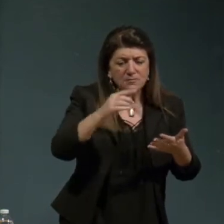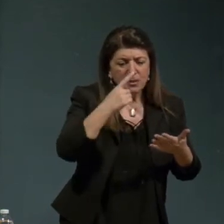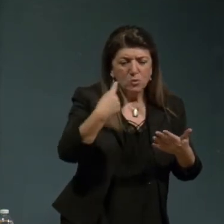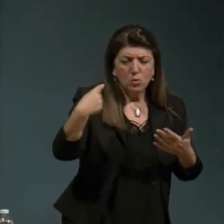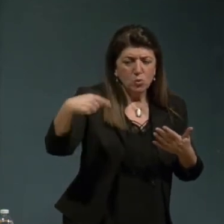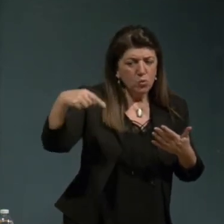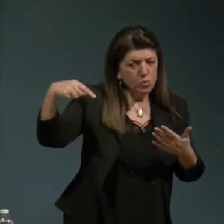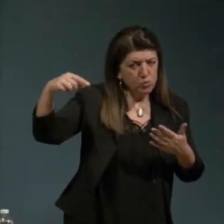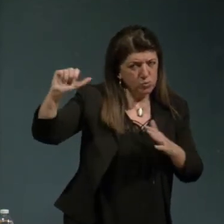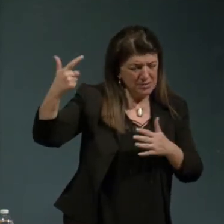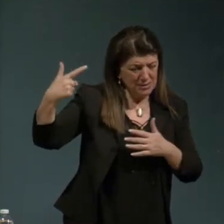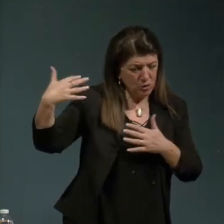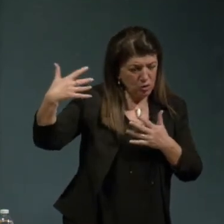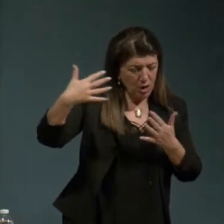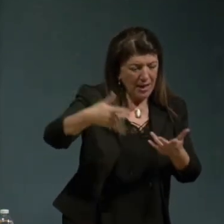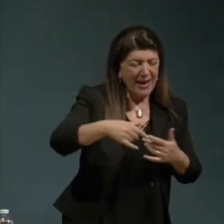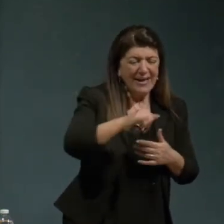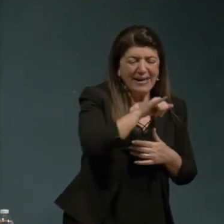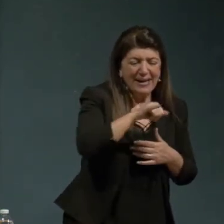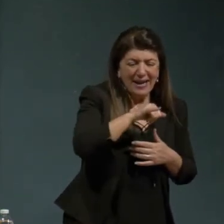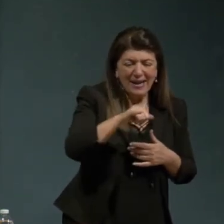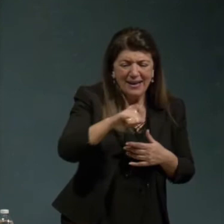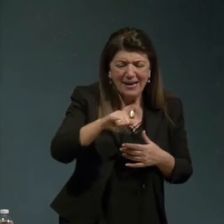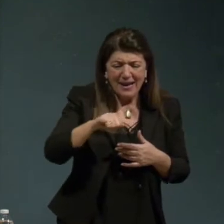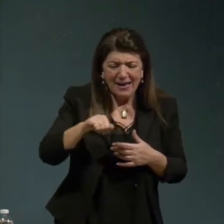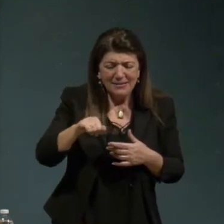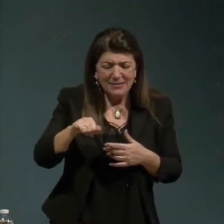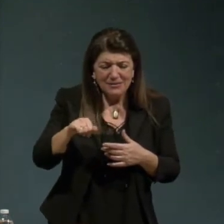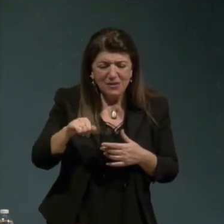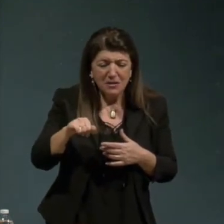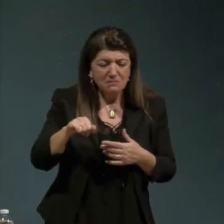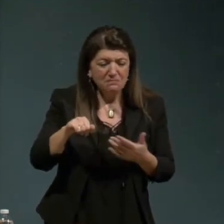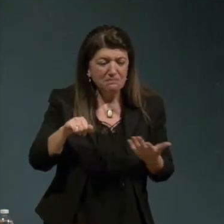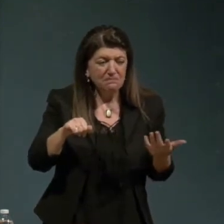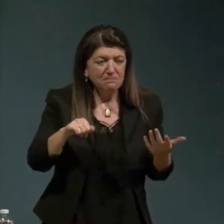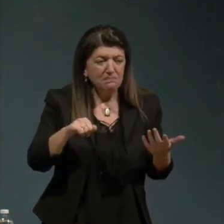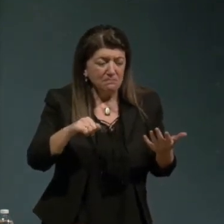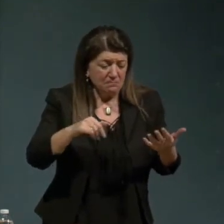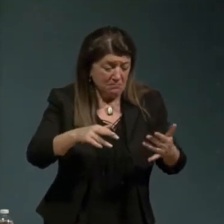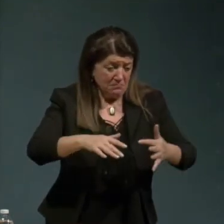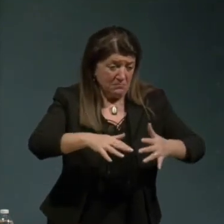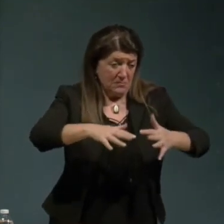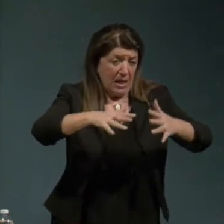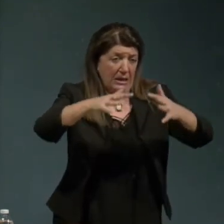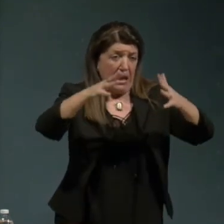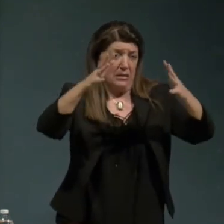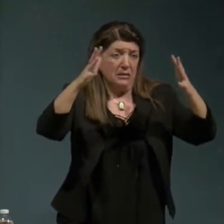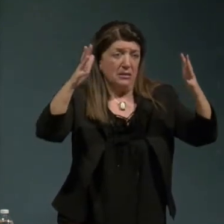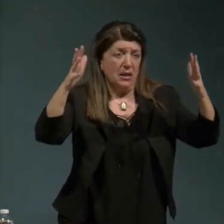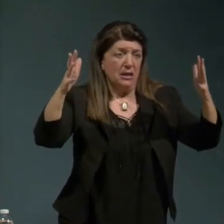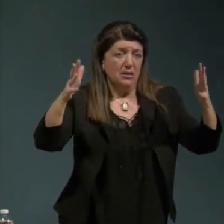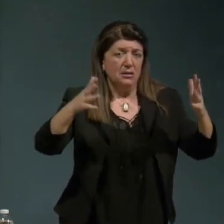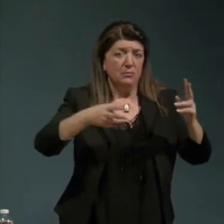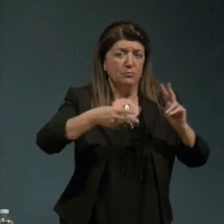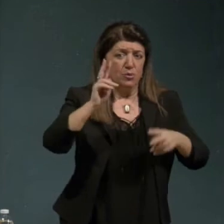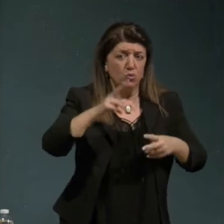di questa civilizzazione sono diventati più grandi più grandi e